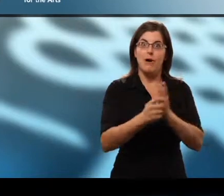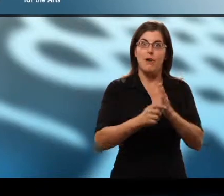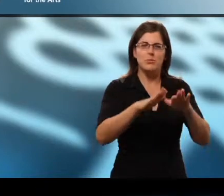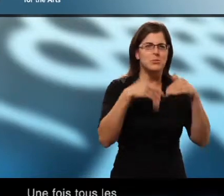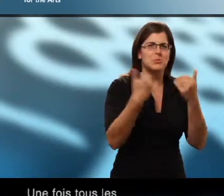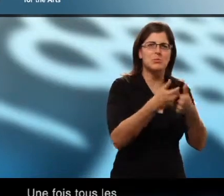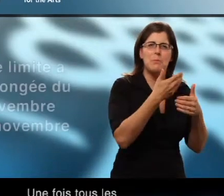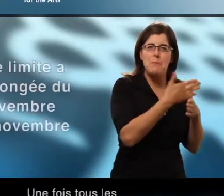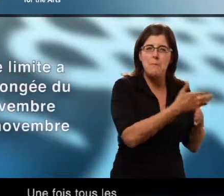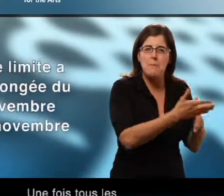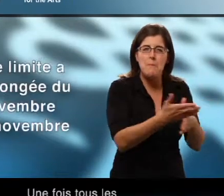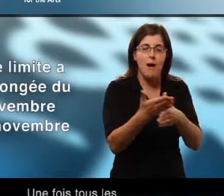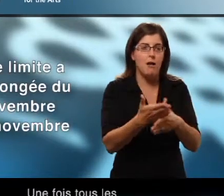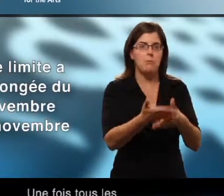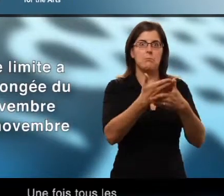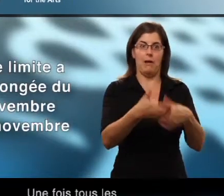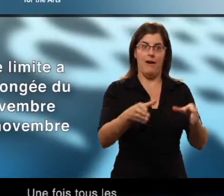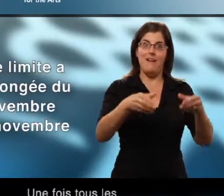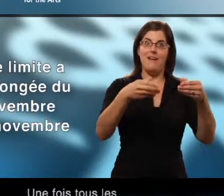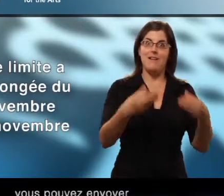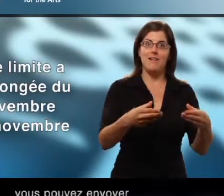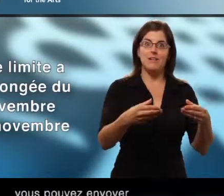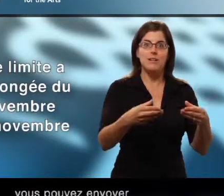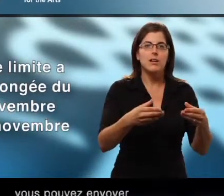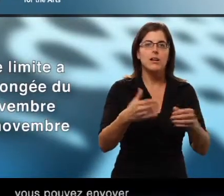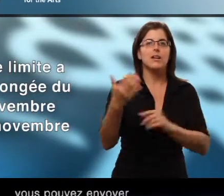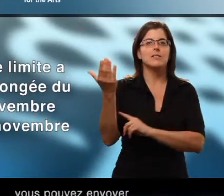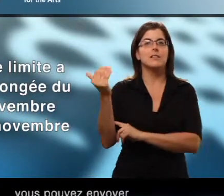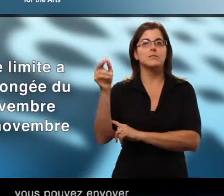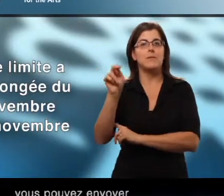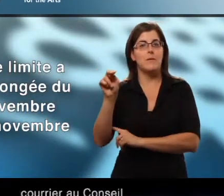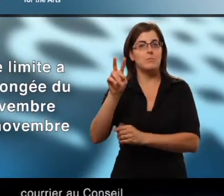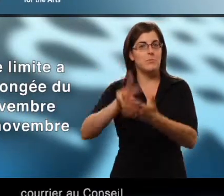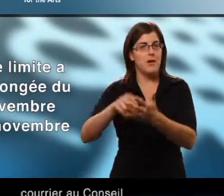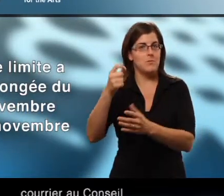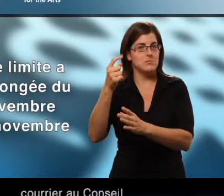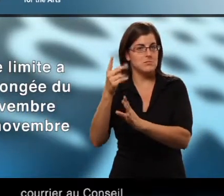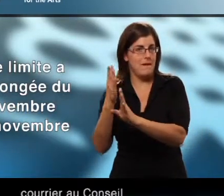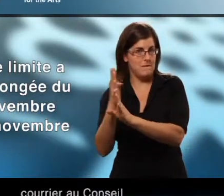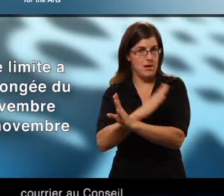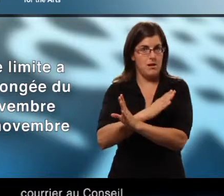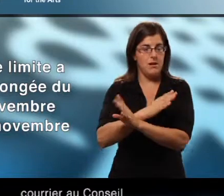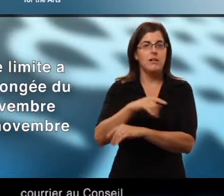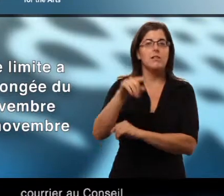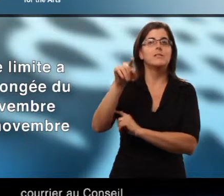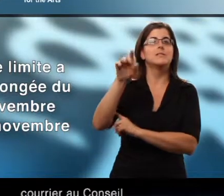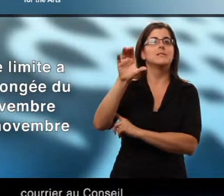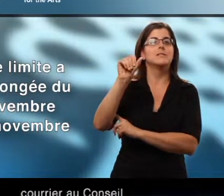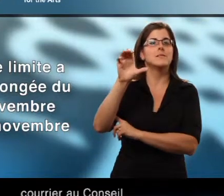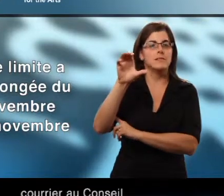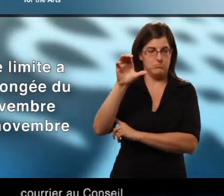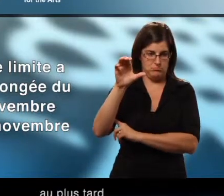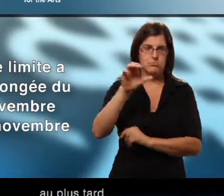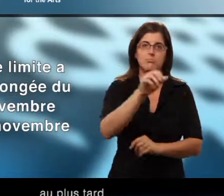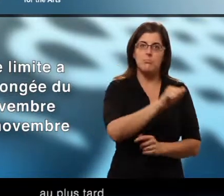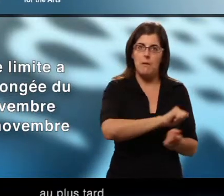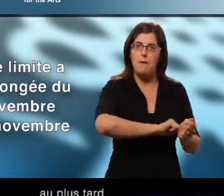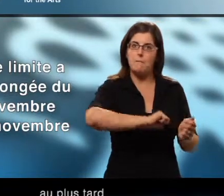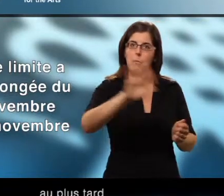Une fois tous les documents préparés, vous pouvez envoyer votre demande par courrier au Conseil des arts du Canada au plus tard le 15